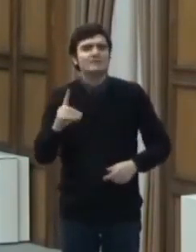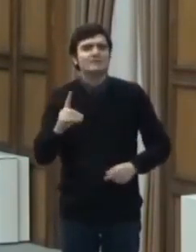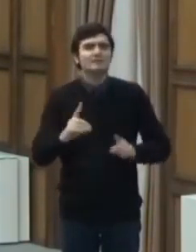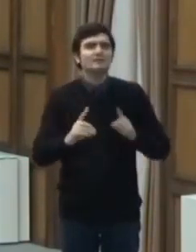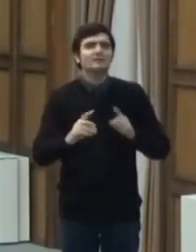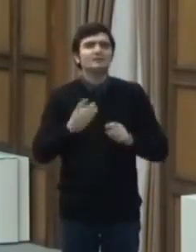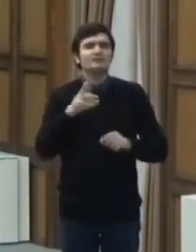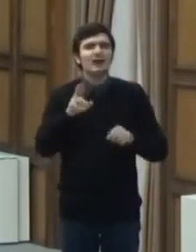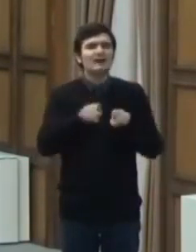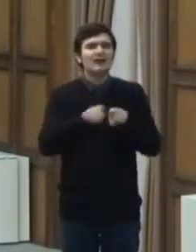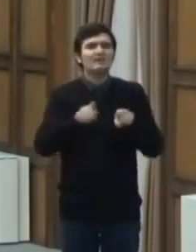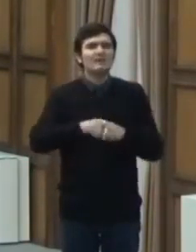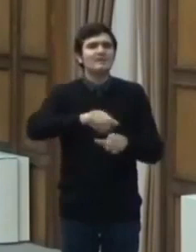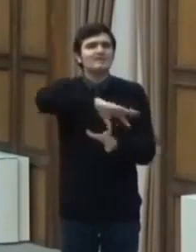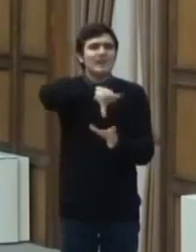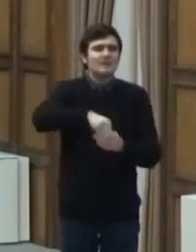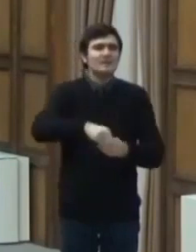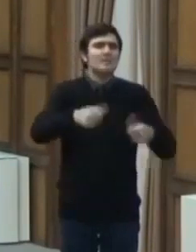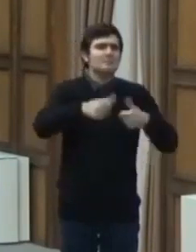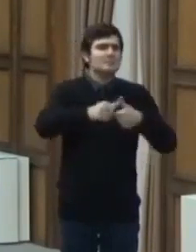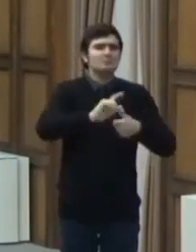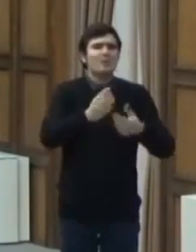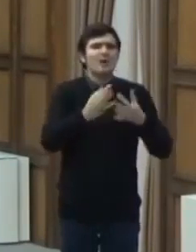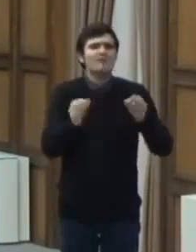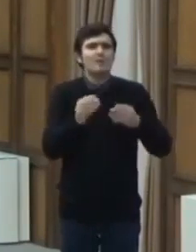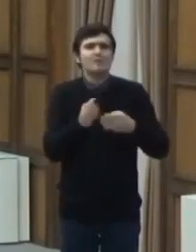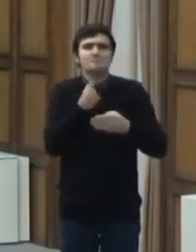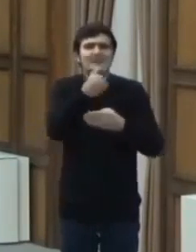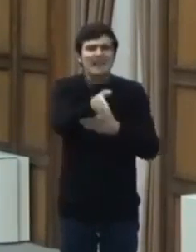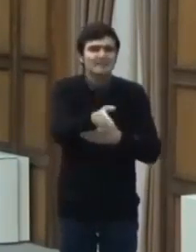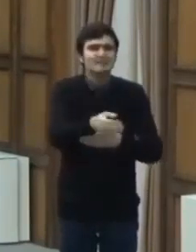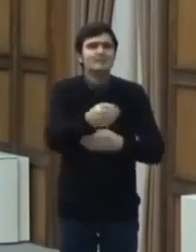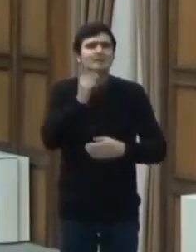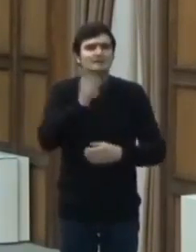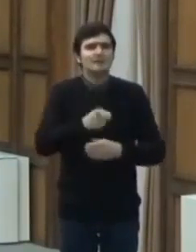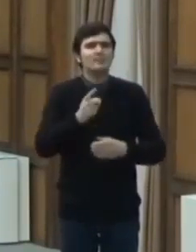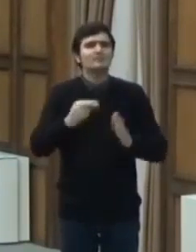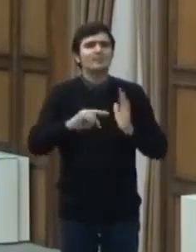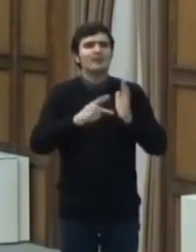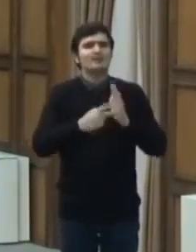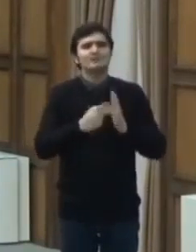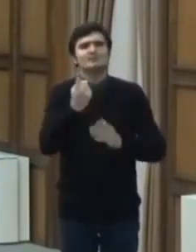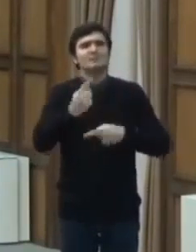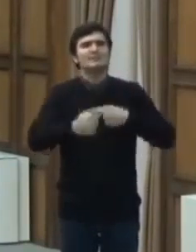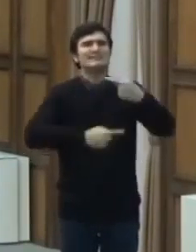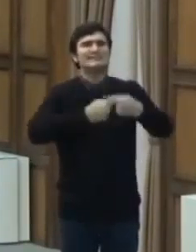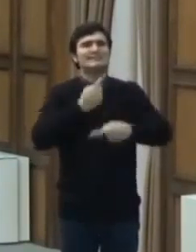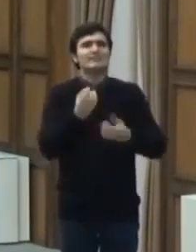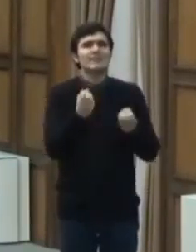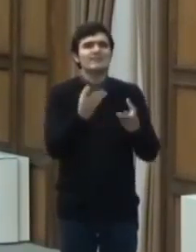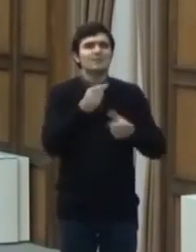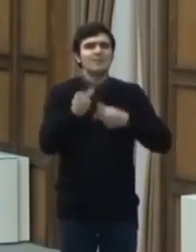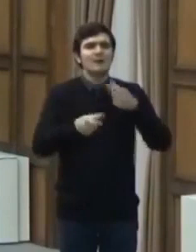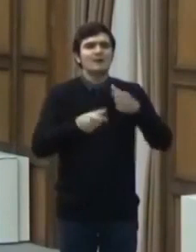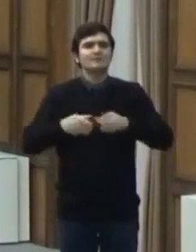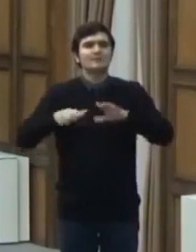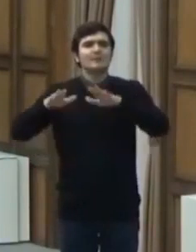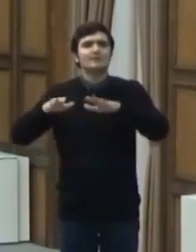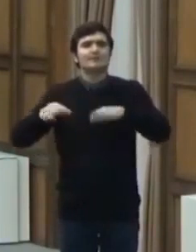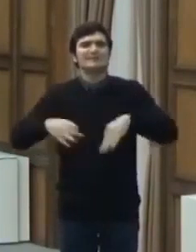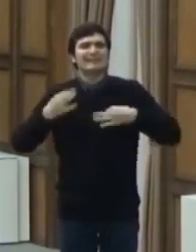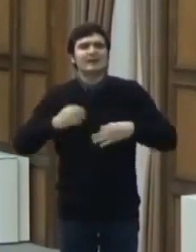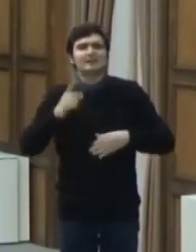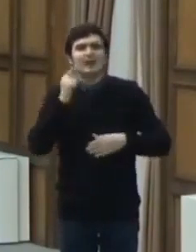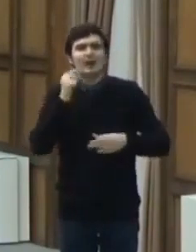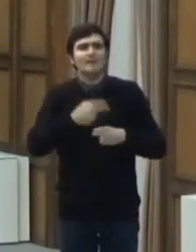acces a aparținatorilor, fiind obligatorie organizarea unui sistem de informare a acestora despre starea pacienților internați.